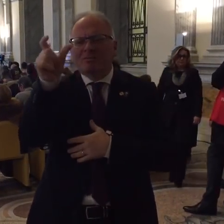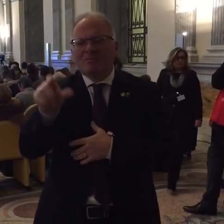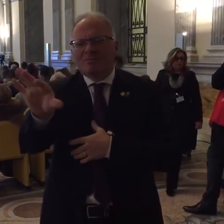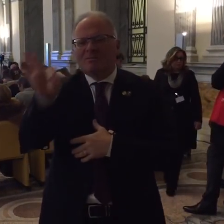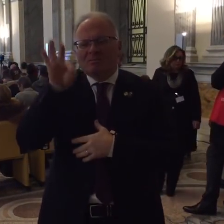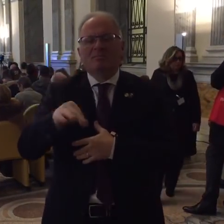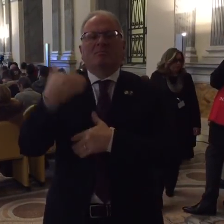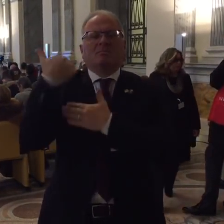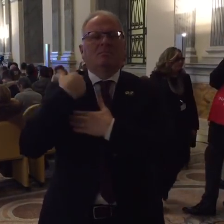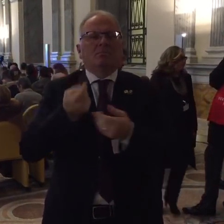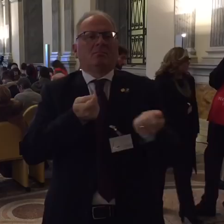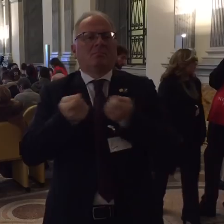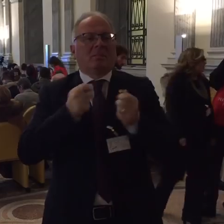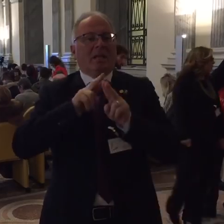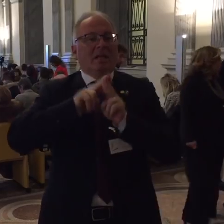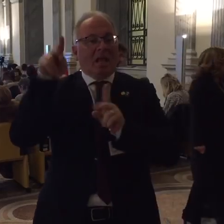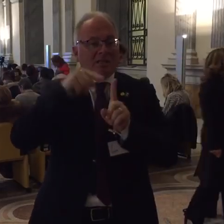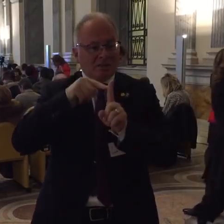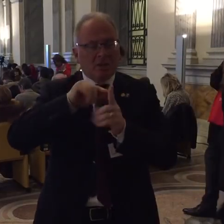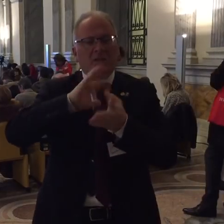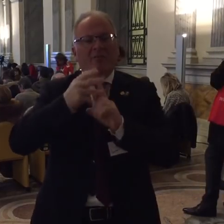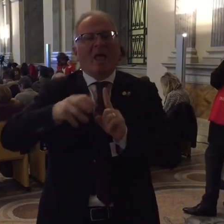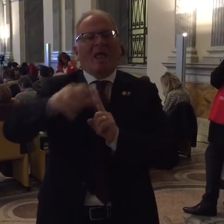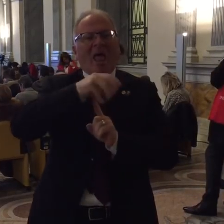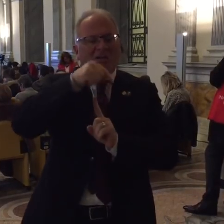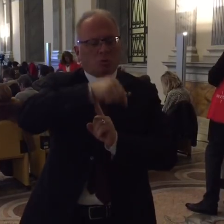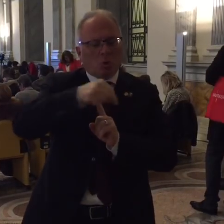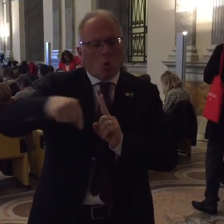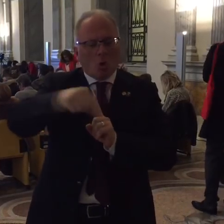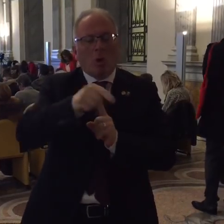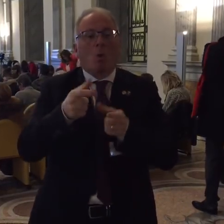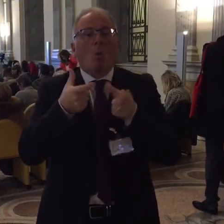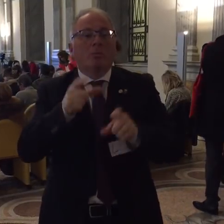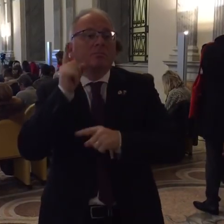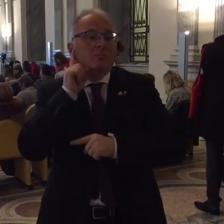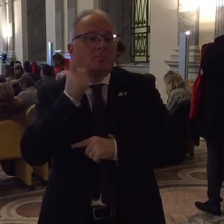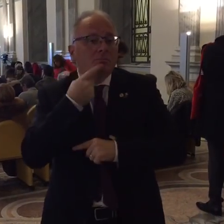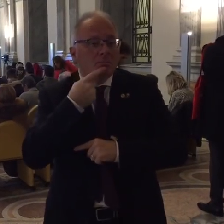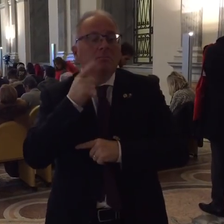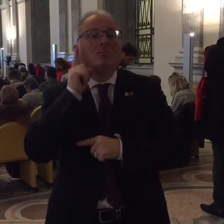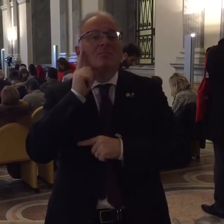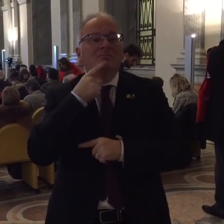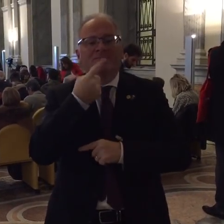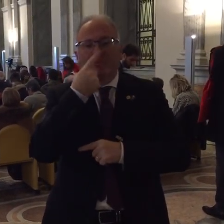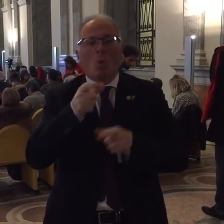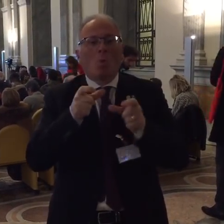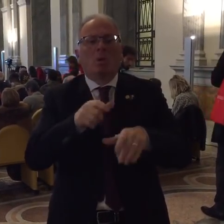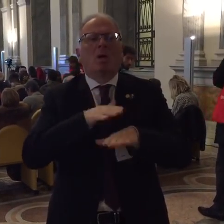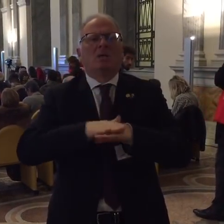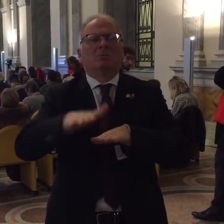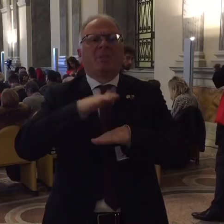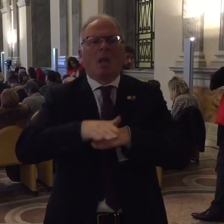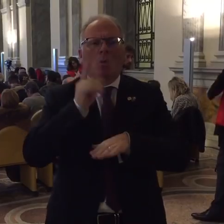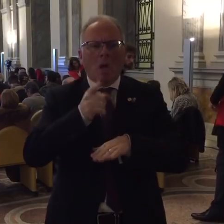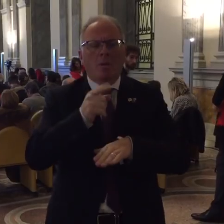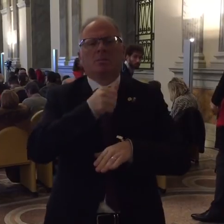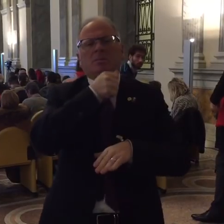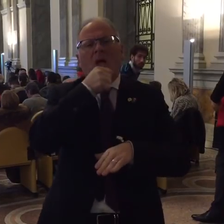accessibilità in questo tempo è stato questo. Per capire che l'accessibilità non è rispondere a un problema di abbandonamento solo